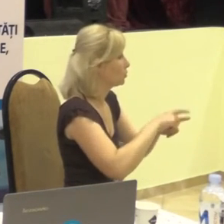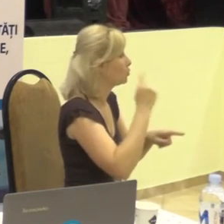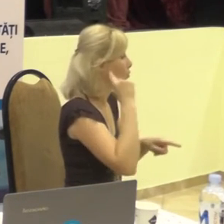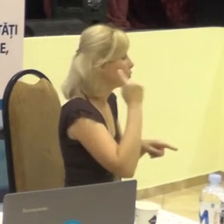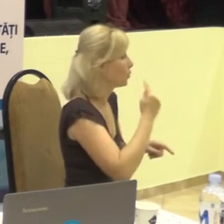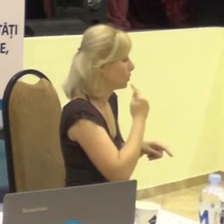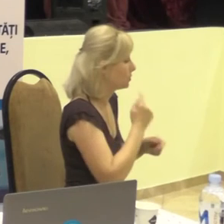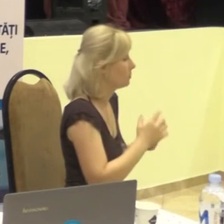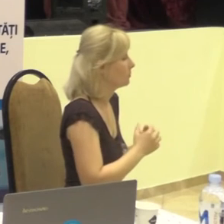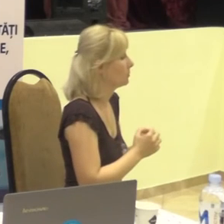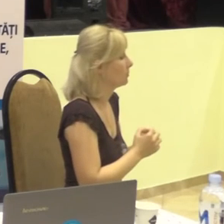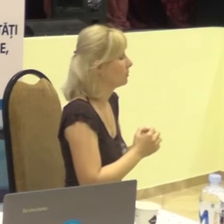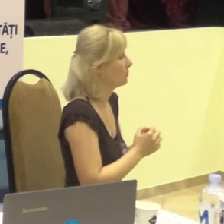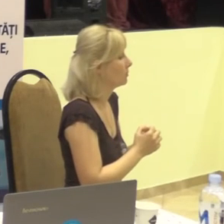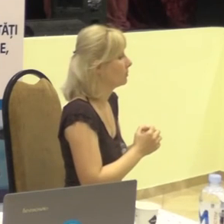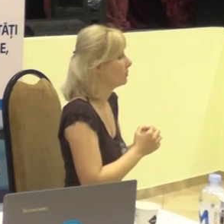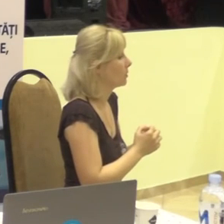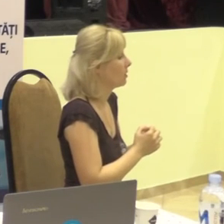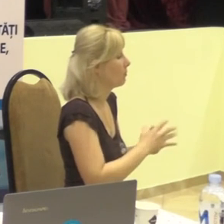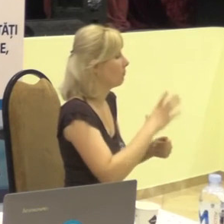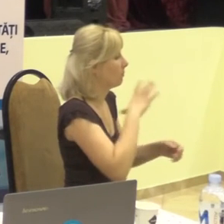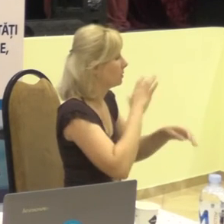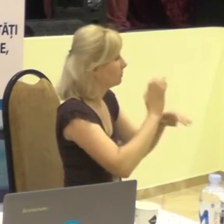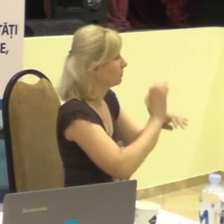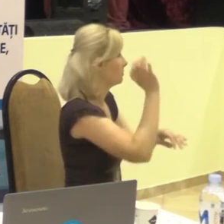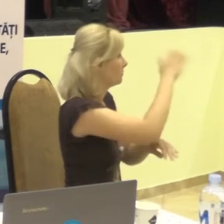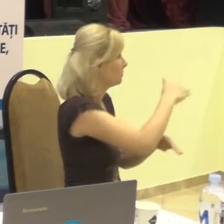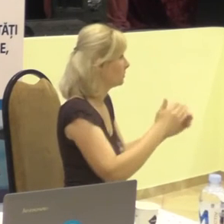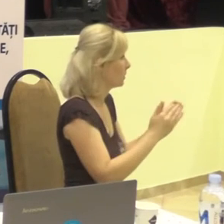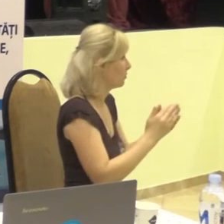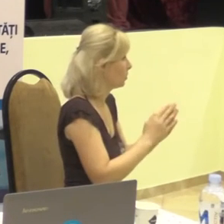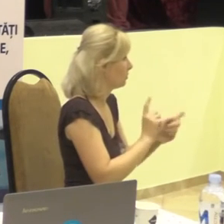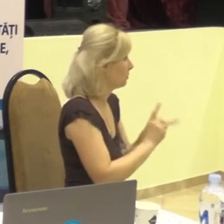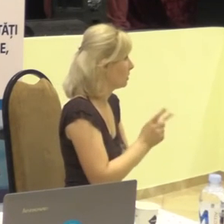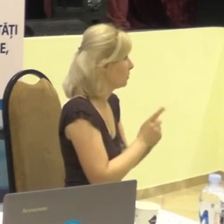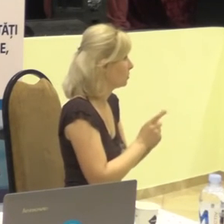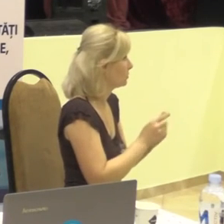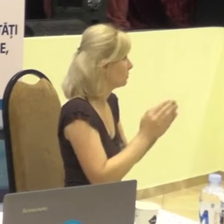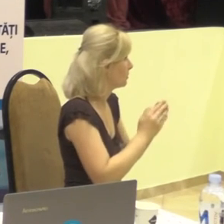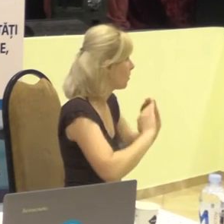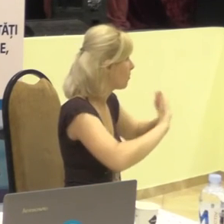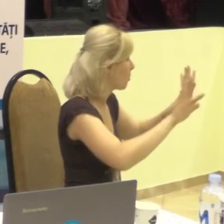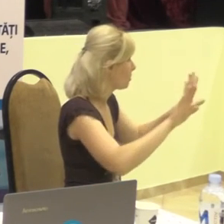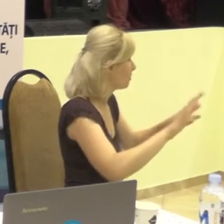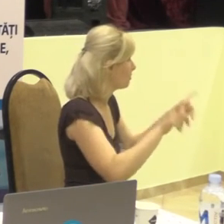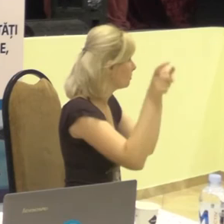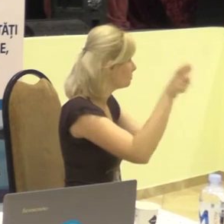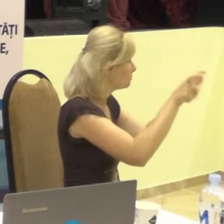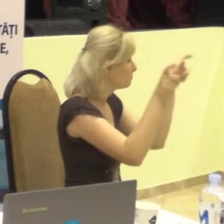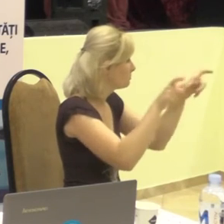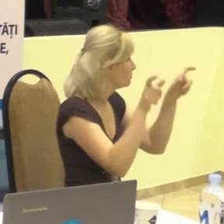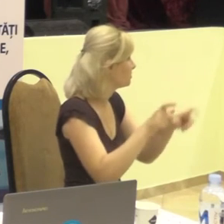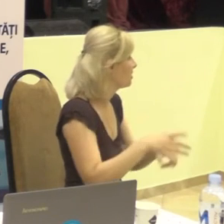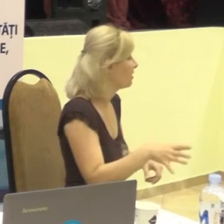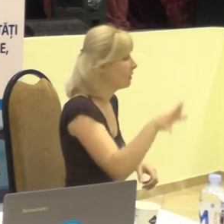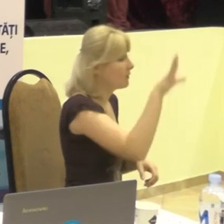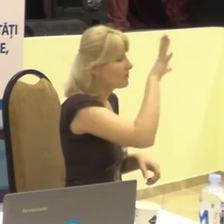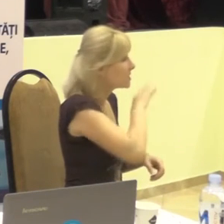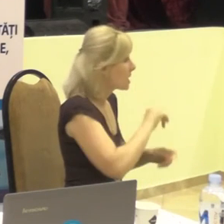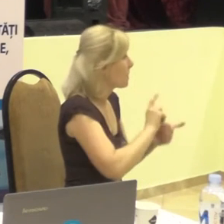nevoiți să fie trămiți acasă, la distanță. Noi lucream toți prin